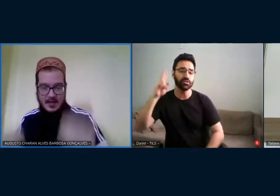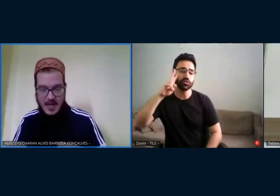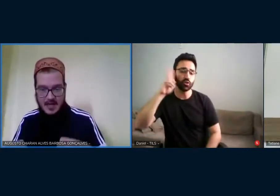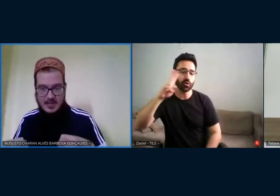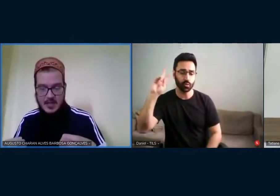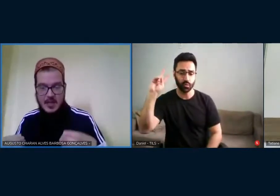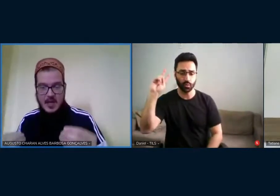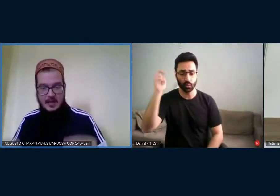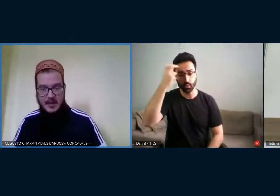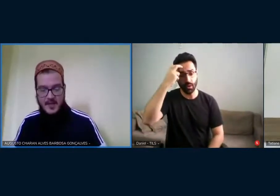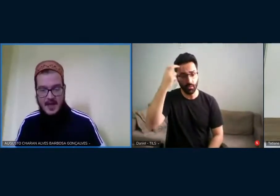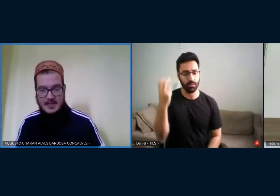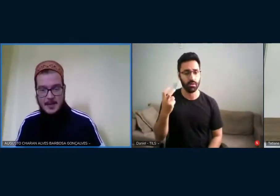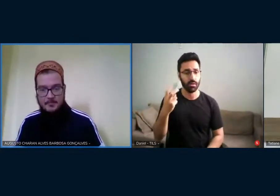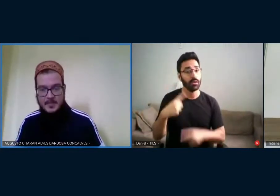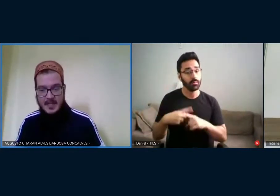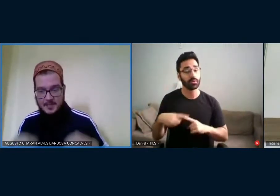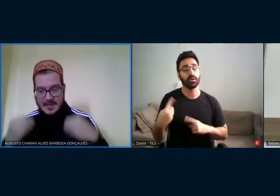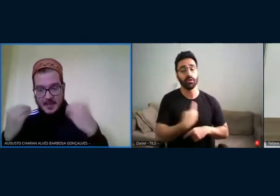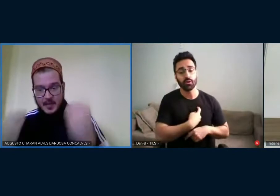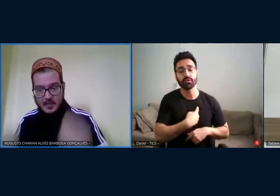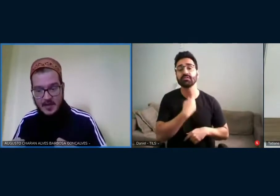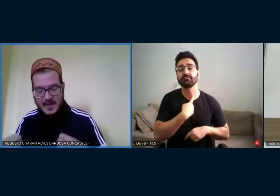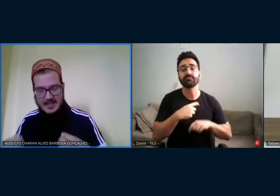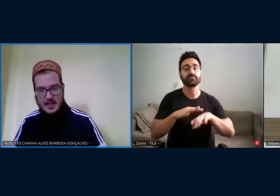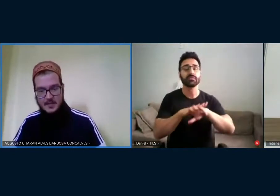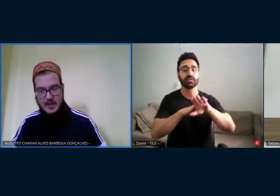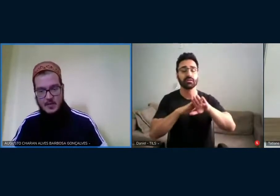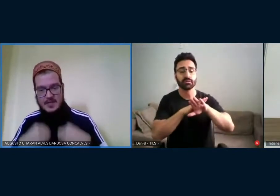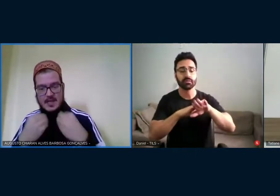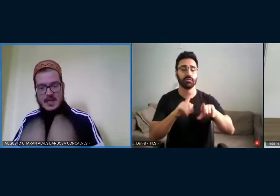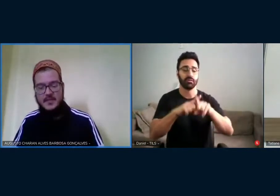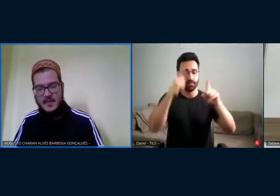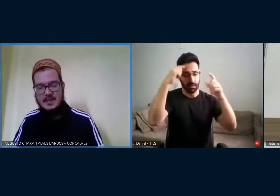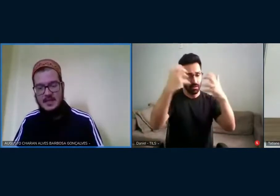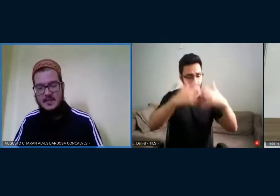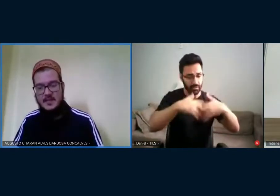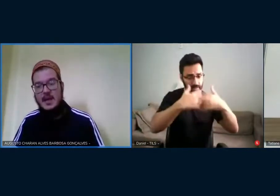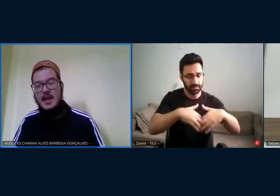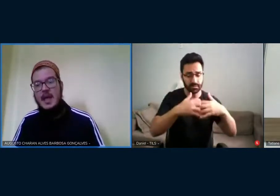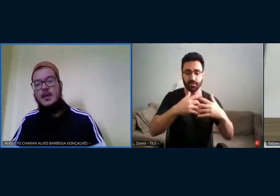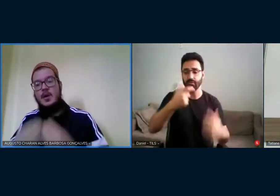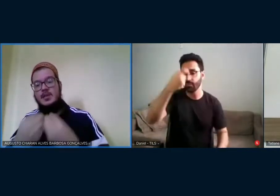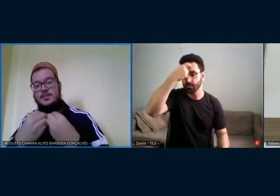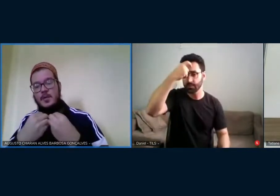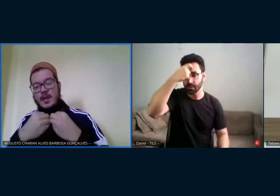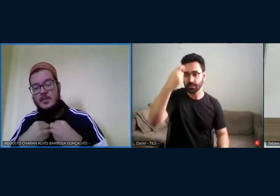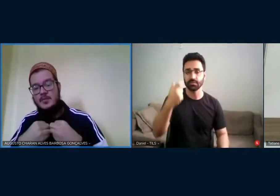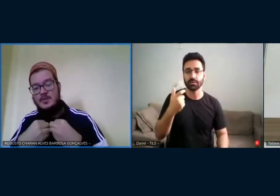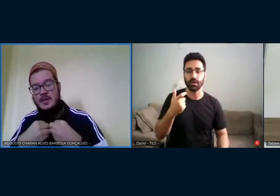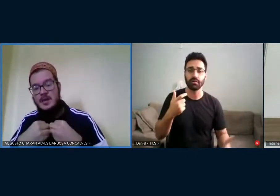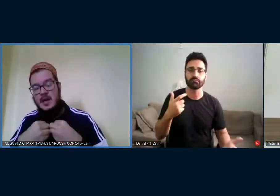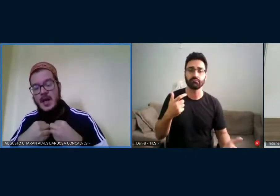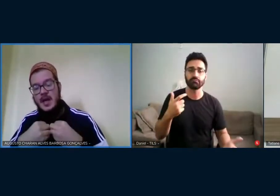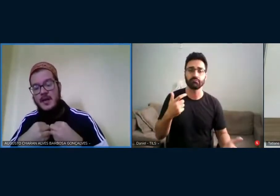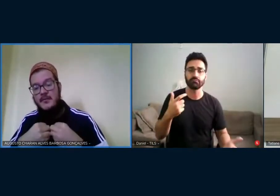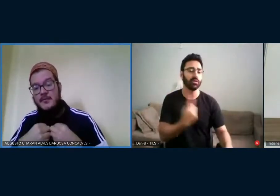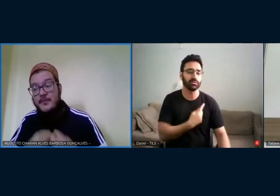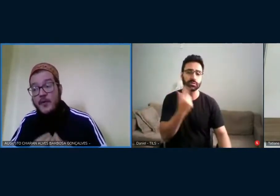intencionalidade, através desse pensamento reflexivo, da consciência reflexiva, é que nós podemos